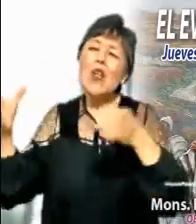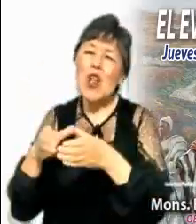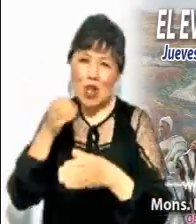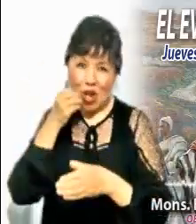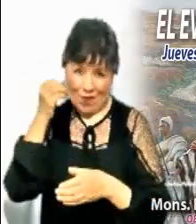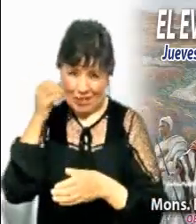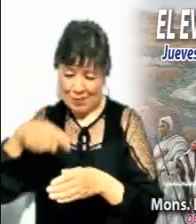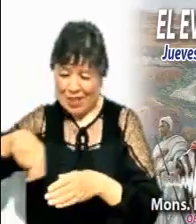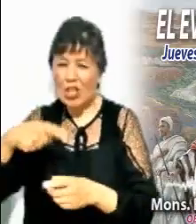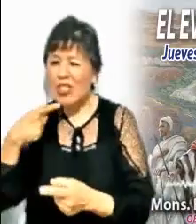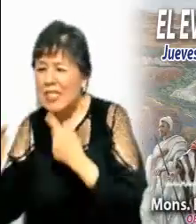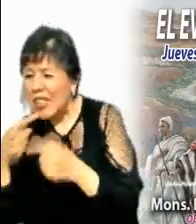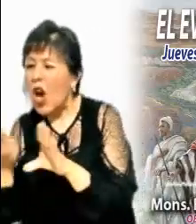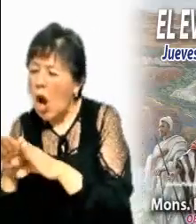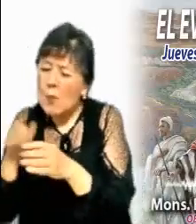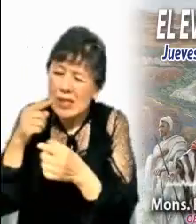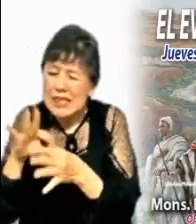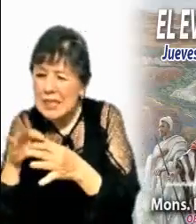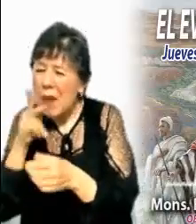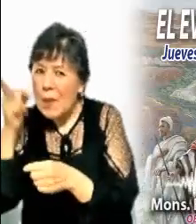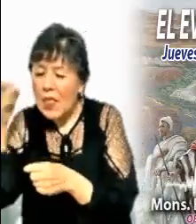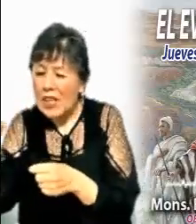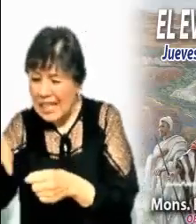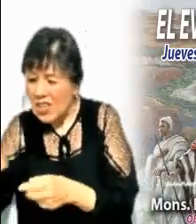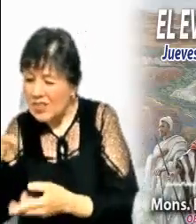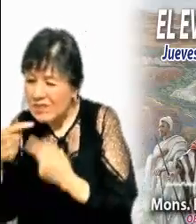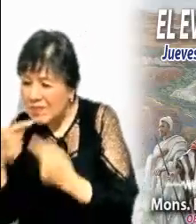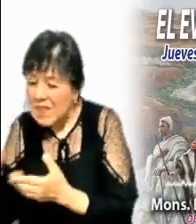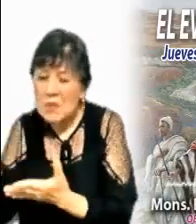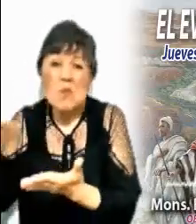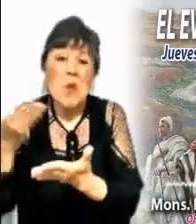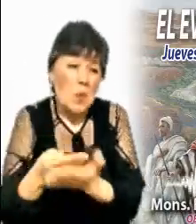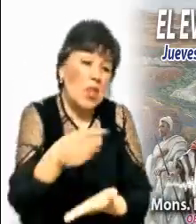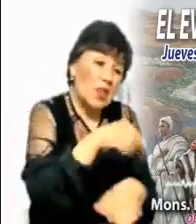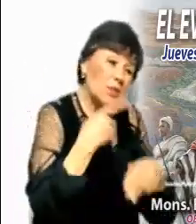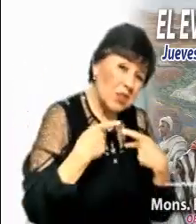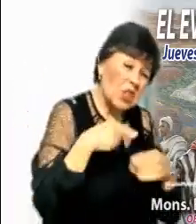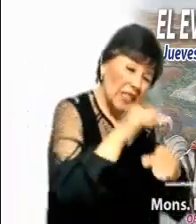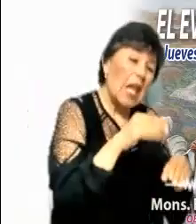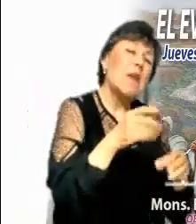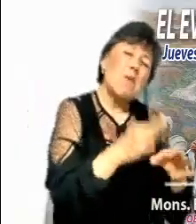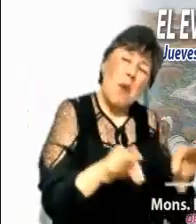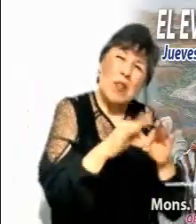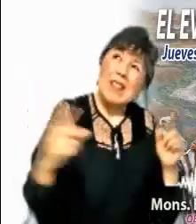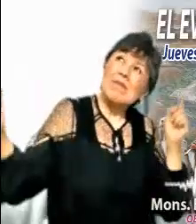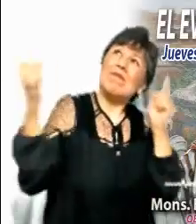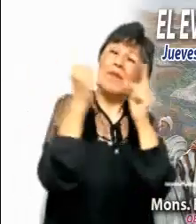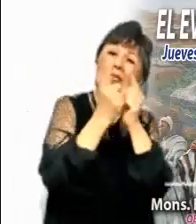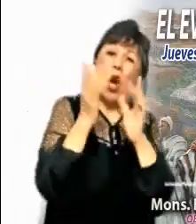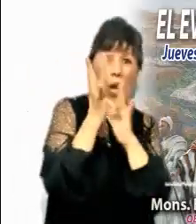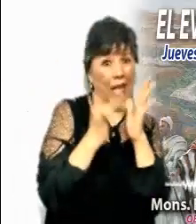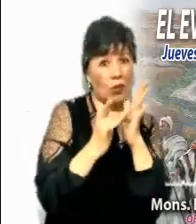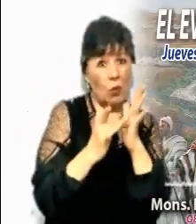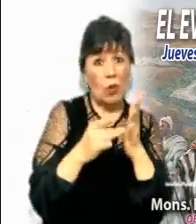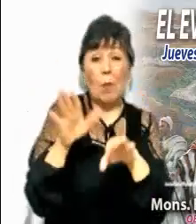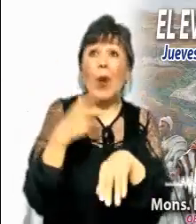obispos sobre la palabra de Dios vuelve a proponer con fuerza a todos los fines del encuentro con Jesús, palabra de Dios hecha